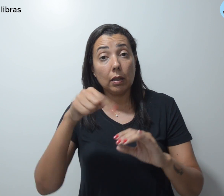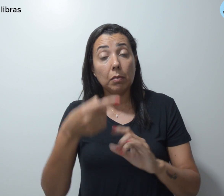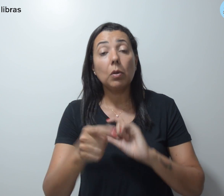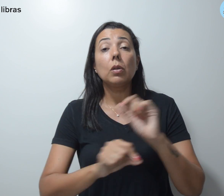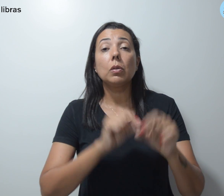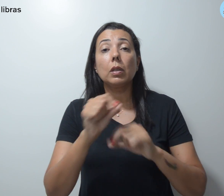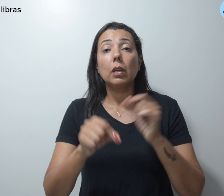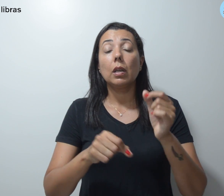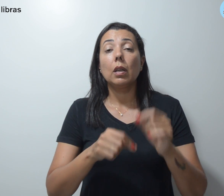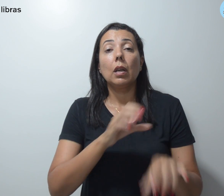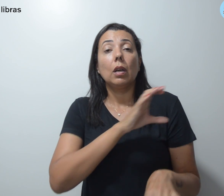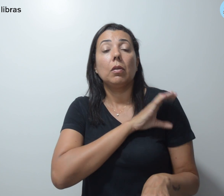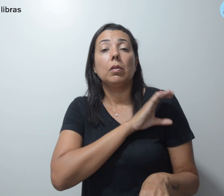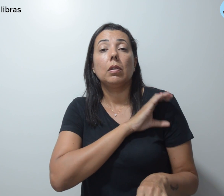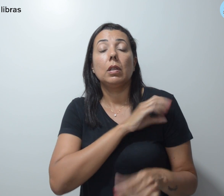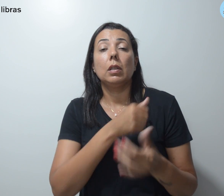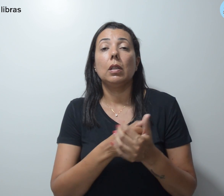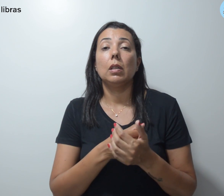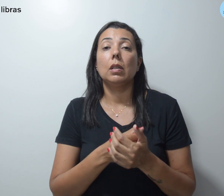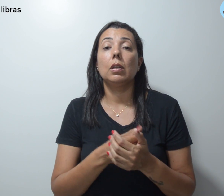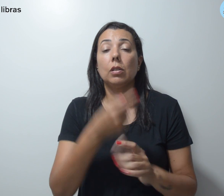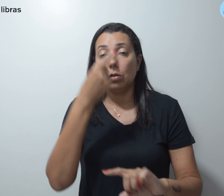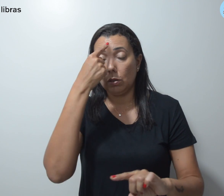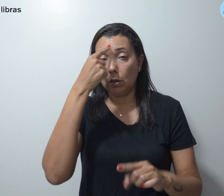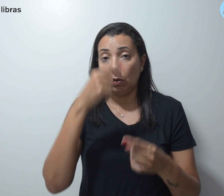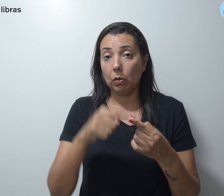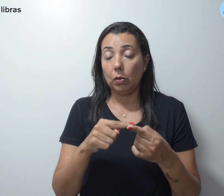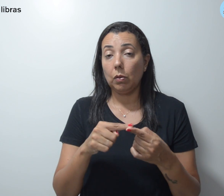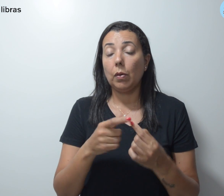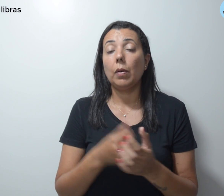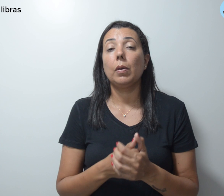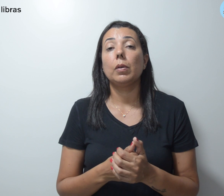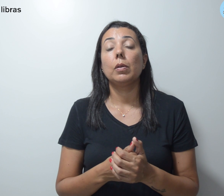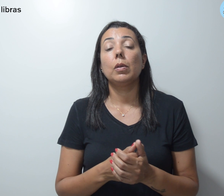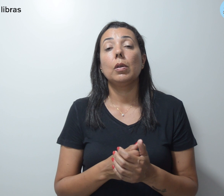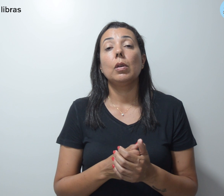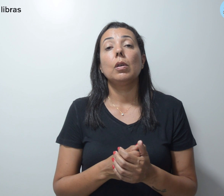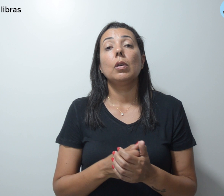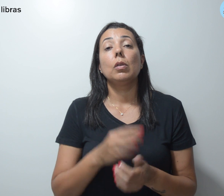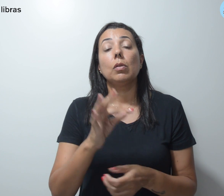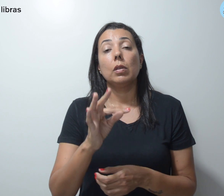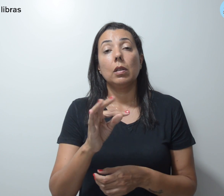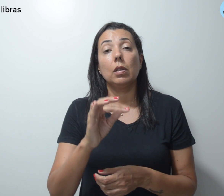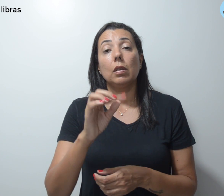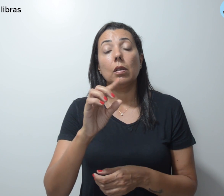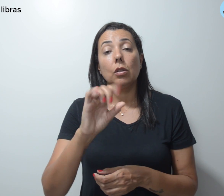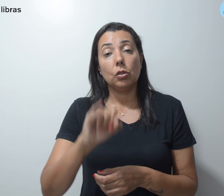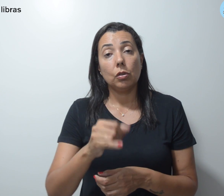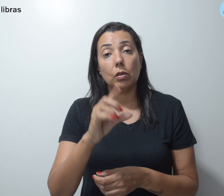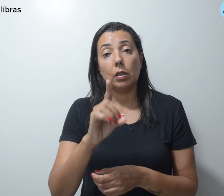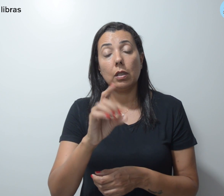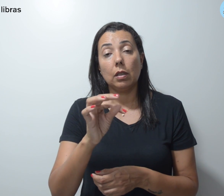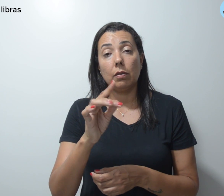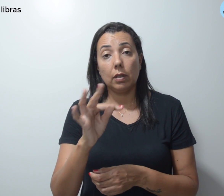coordenadoria de conciliação de precatórios do TJDFT realizará a